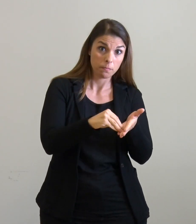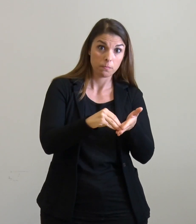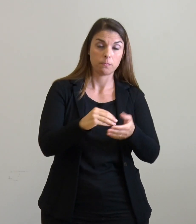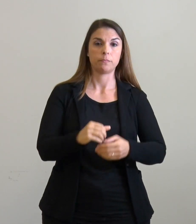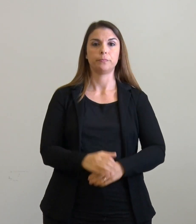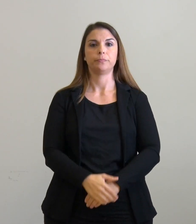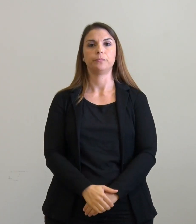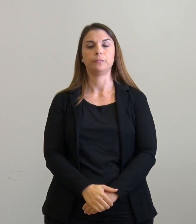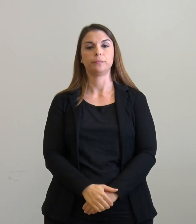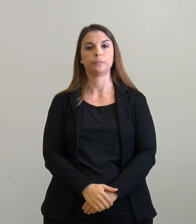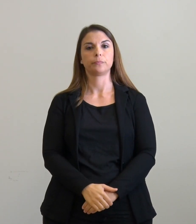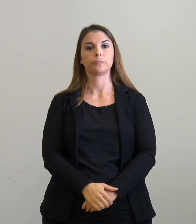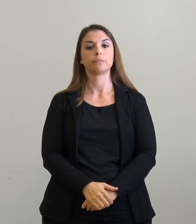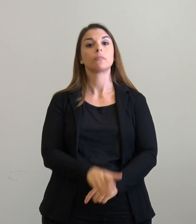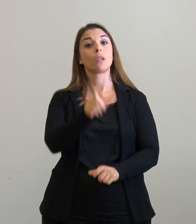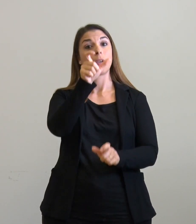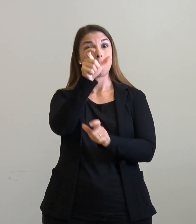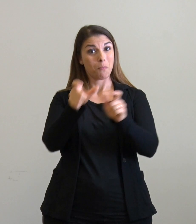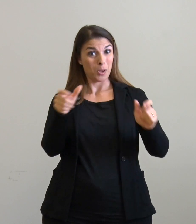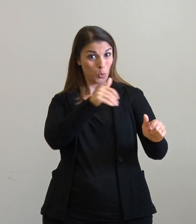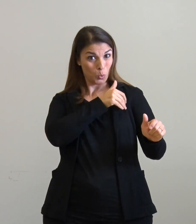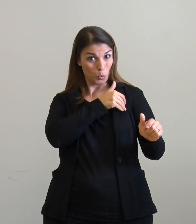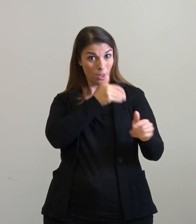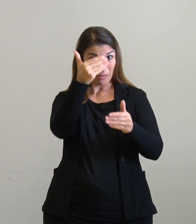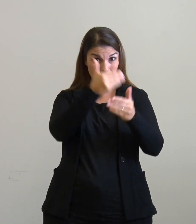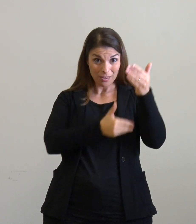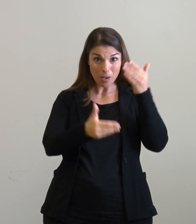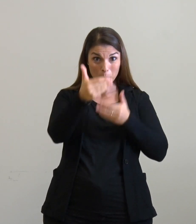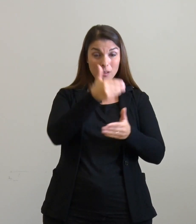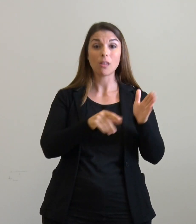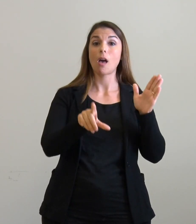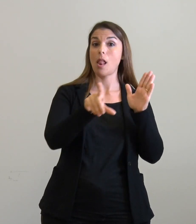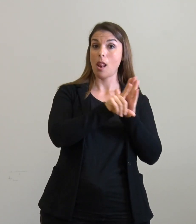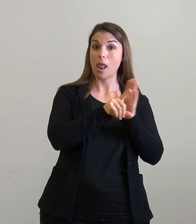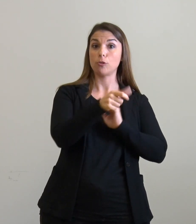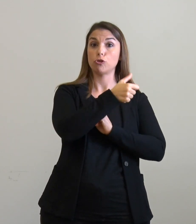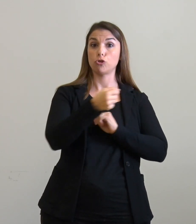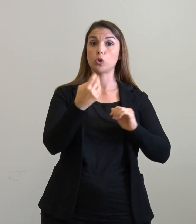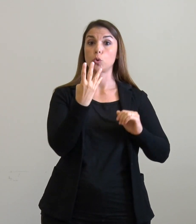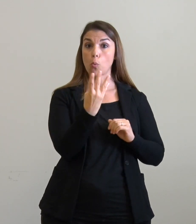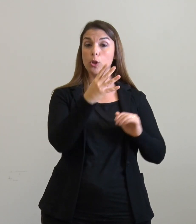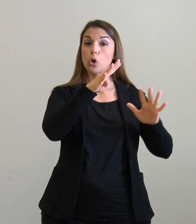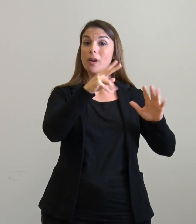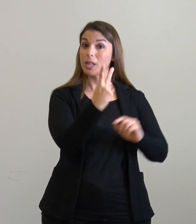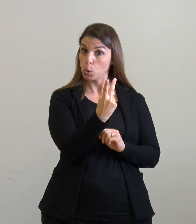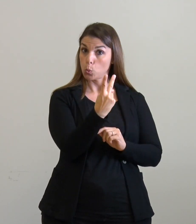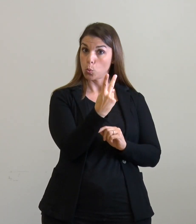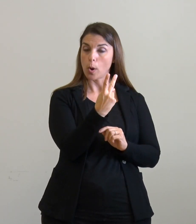Coloro che si trovano in situazione di disabilità, ai sensi della legge 104 del 92 e successive